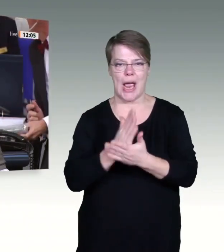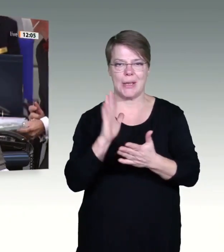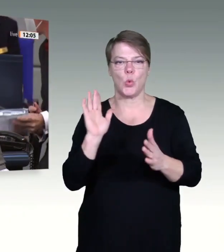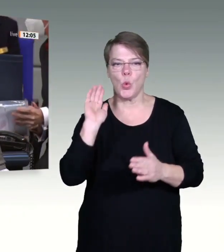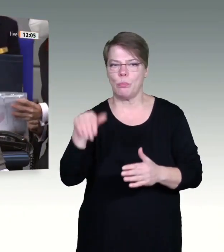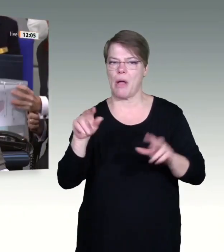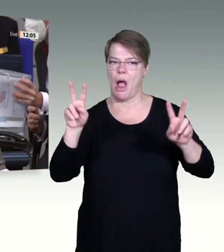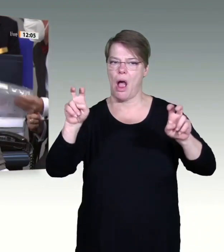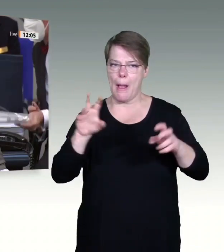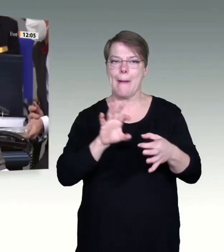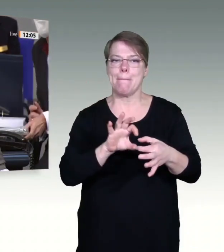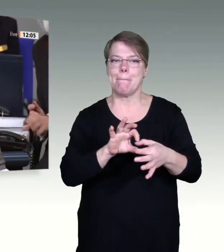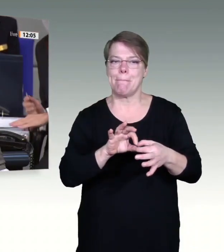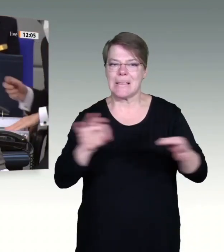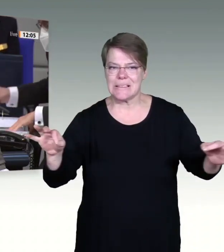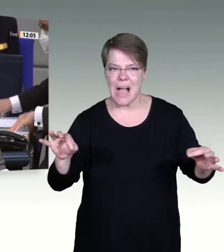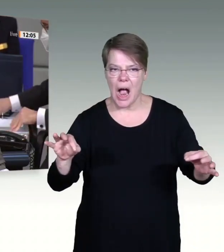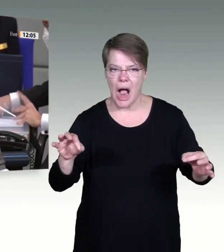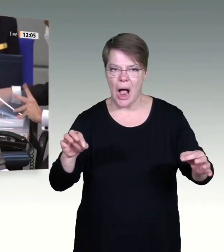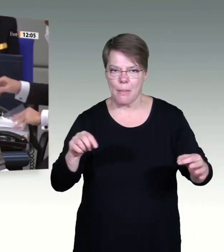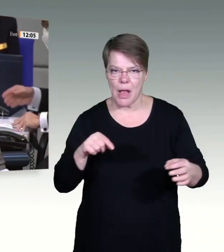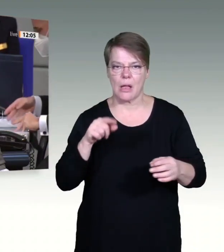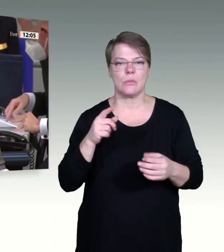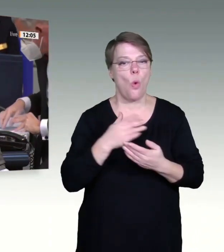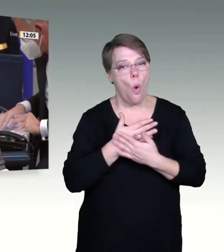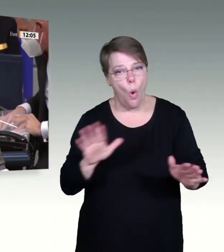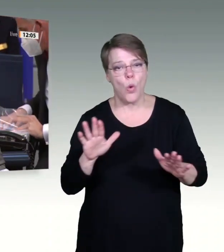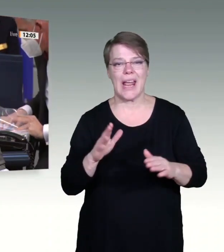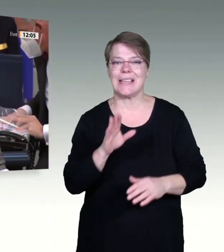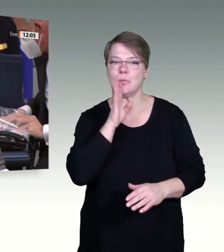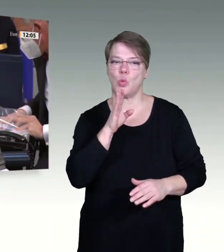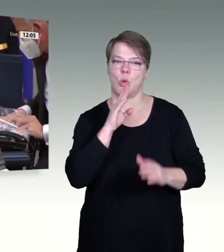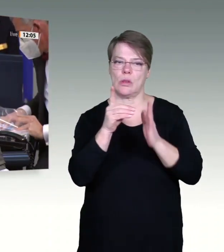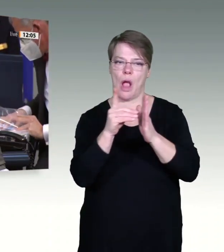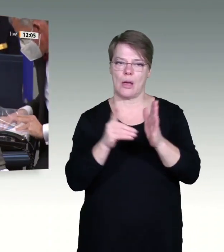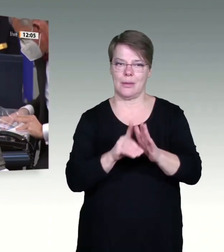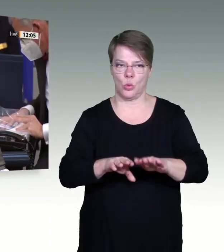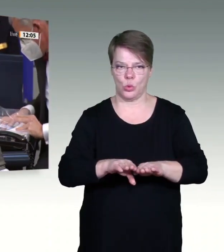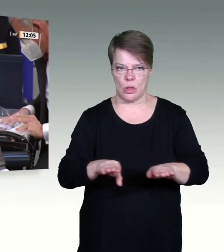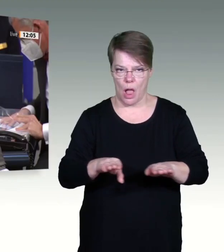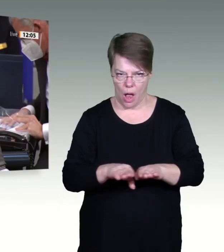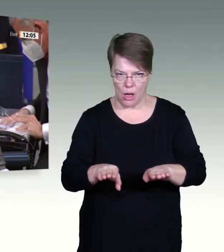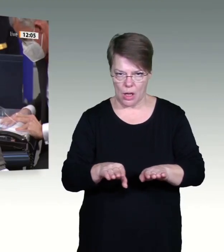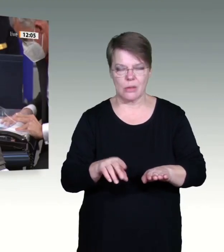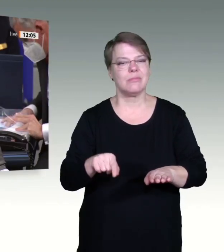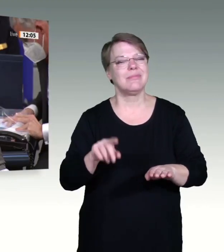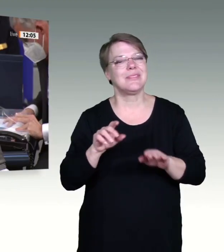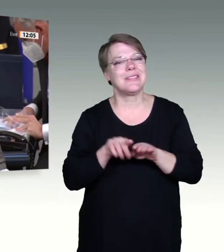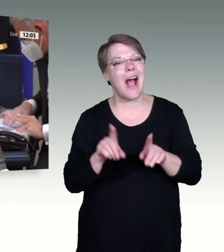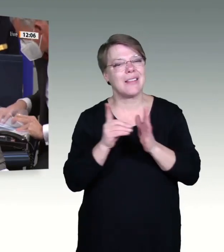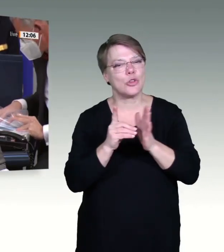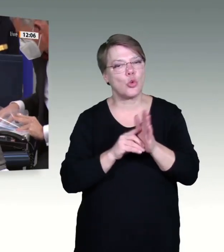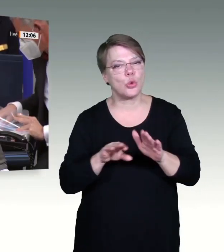Grundrechte sind keine Geimpftenrechte. Die Wahrnehmung von Grundrechten darf nicht von Bedingungen abhängig gemacht werden.